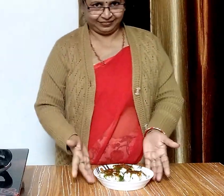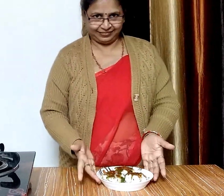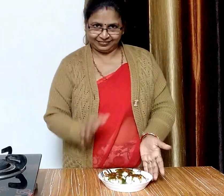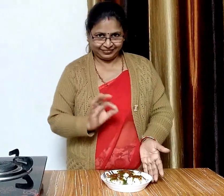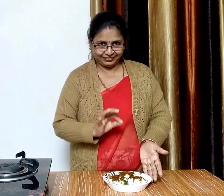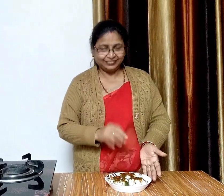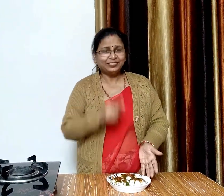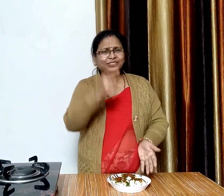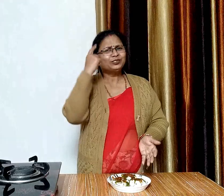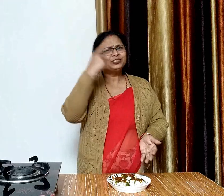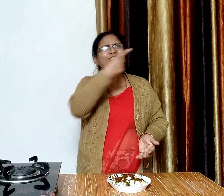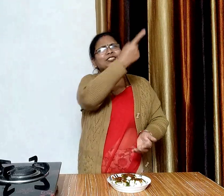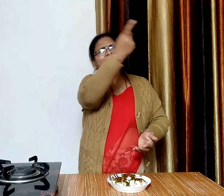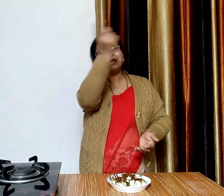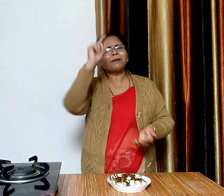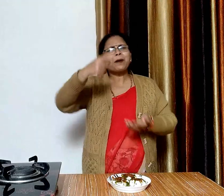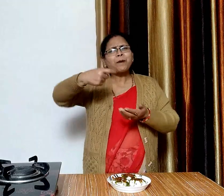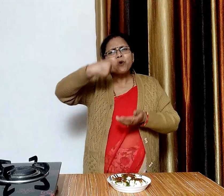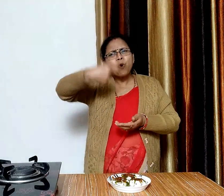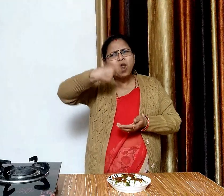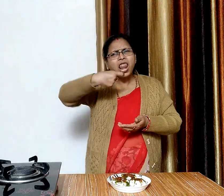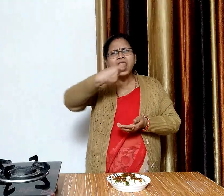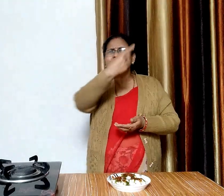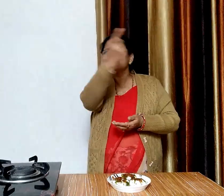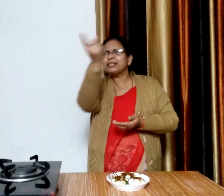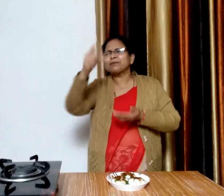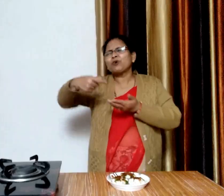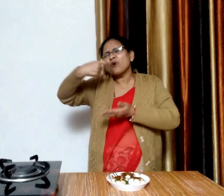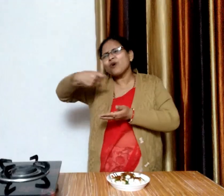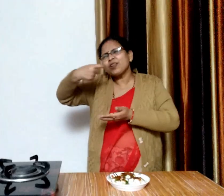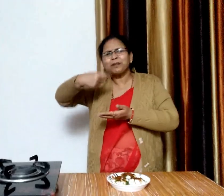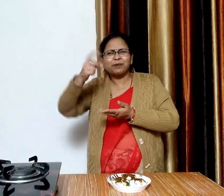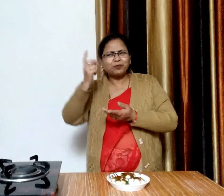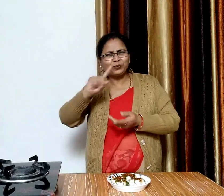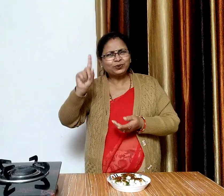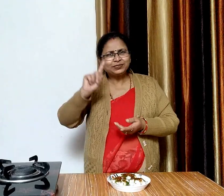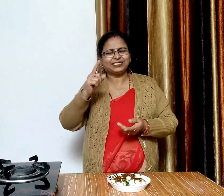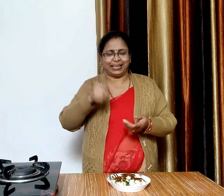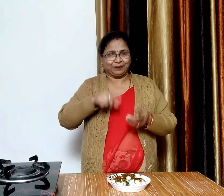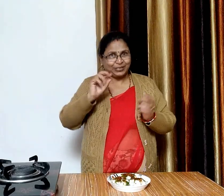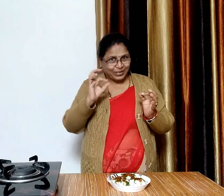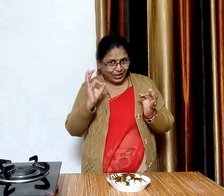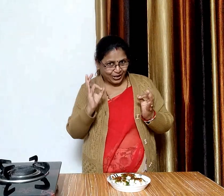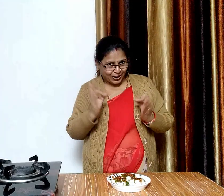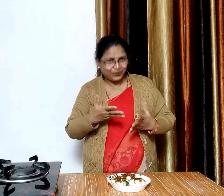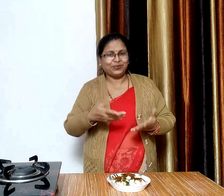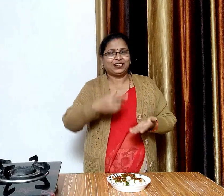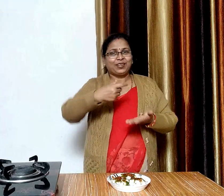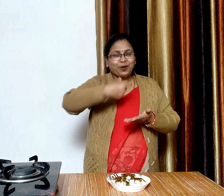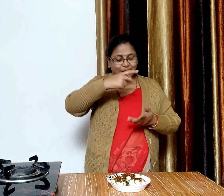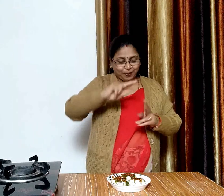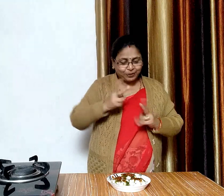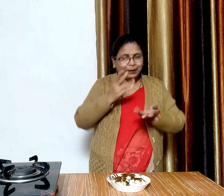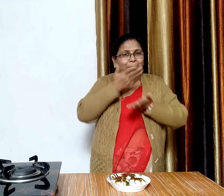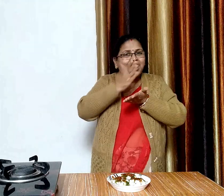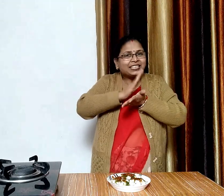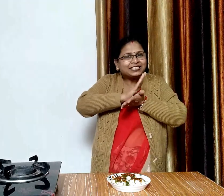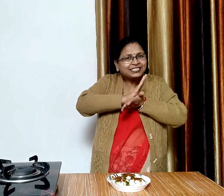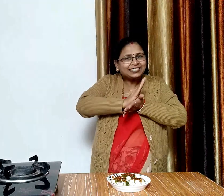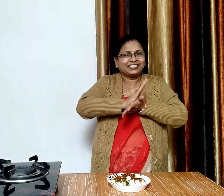गोलगप्पे के धाई बड़े तैयार है अक्सर आपने गोलगप्पे तो खाए होंगे लेकिन गोलगप्पेगा ये नया टेस्ट आपको जबी पसंद